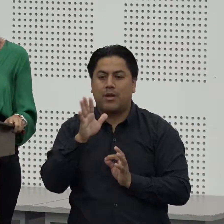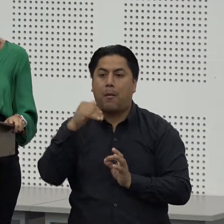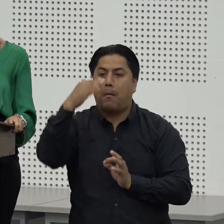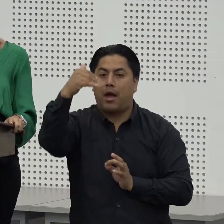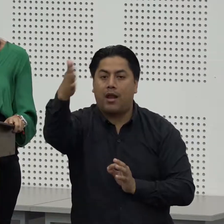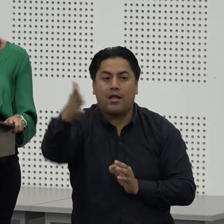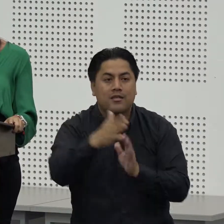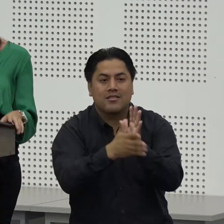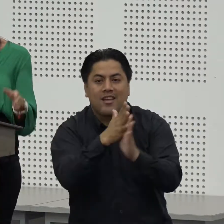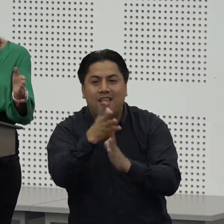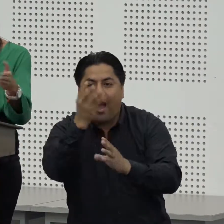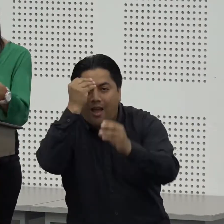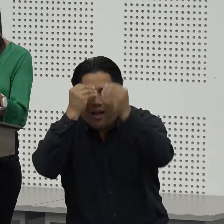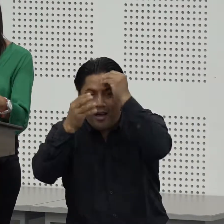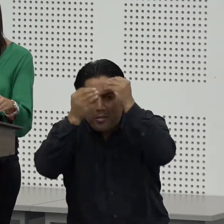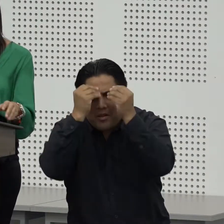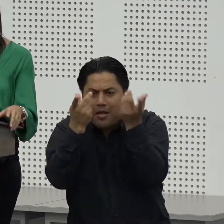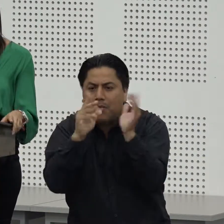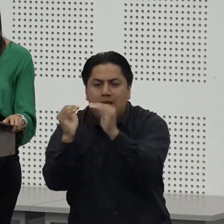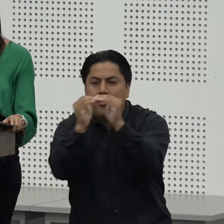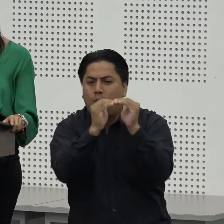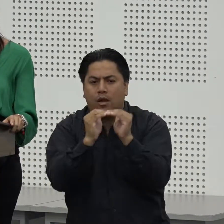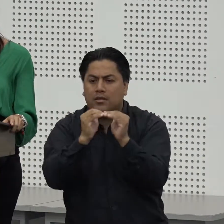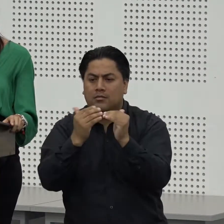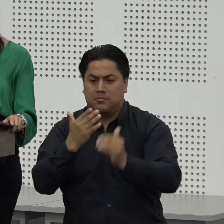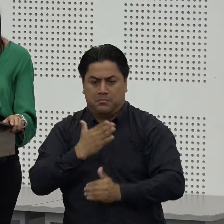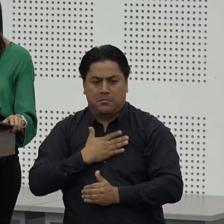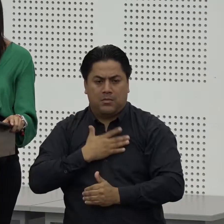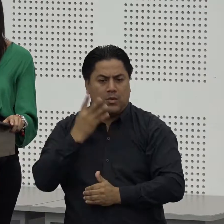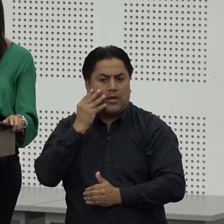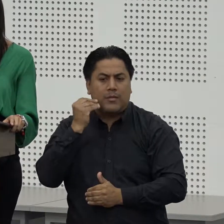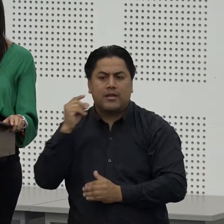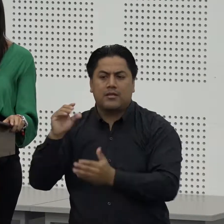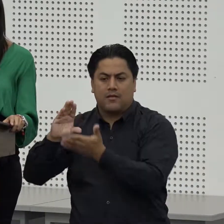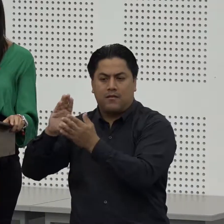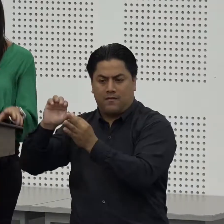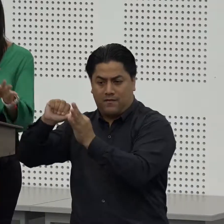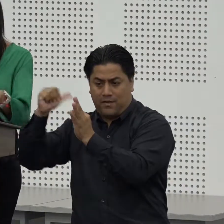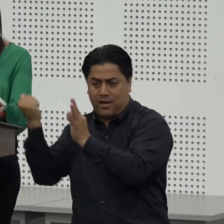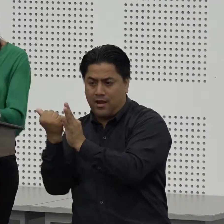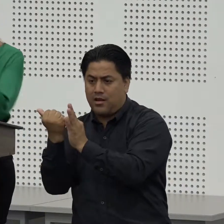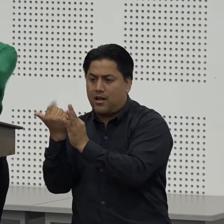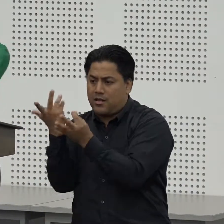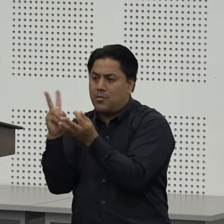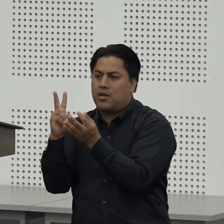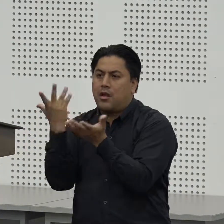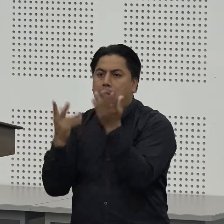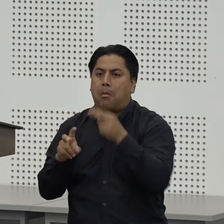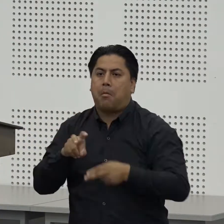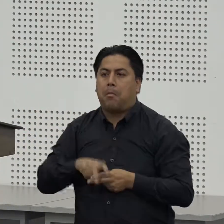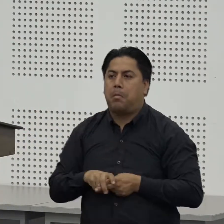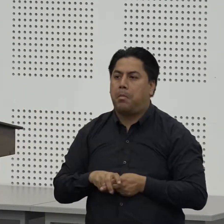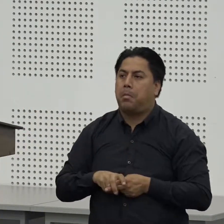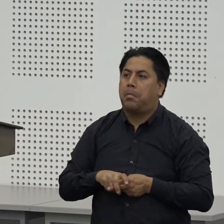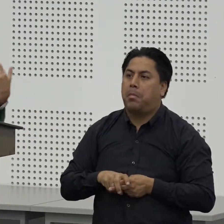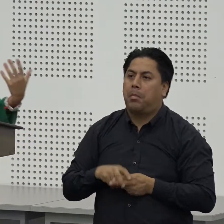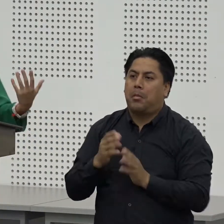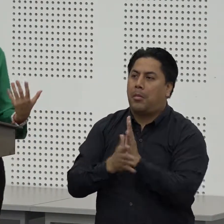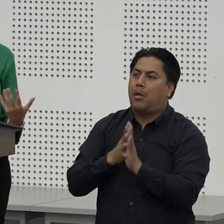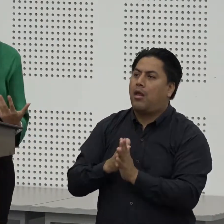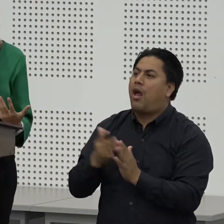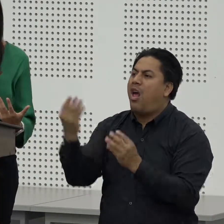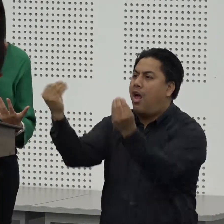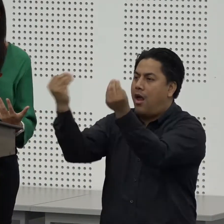seguir aprendiendo las señas que es un poco la experiencia que nosotros vemos desde fe y alegría no es necesario sentarnos a aprender lengua de señas